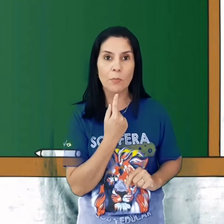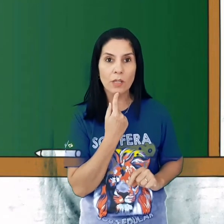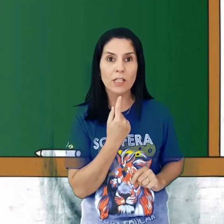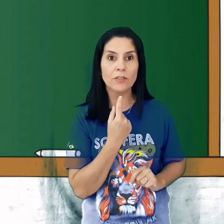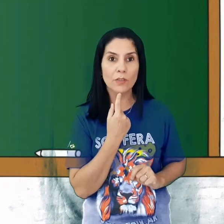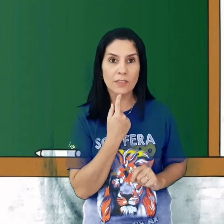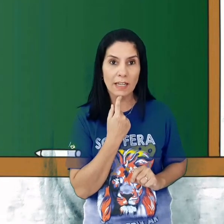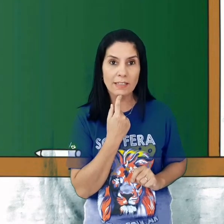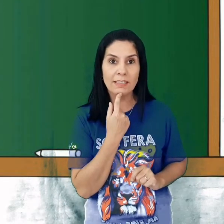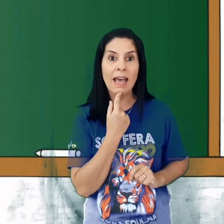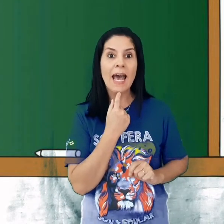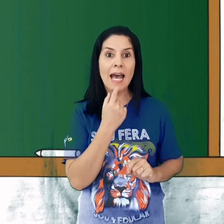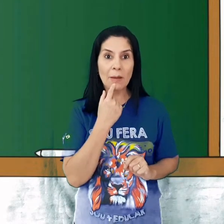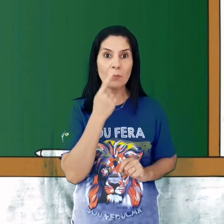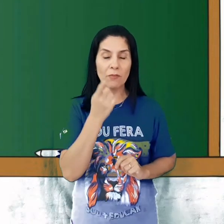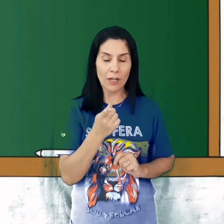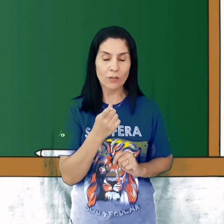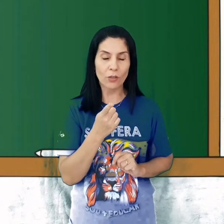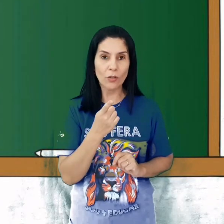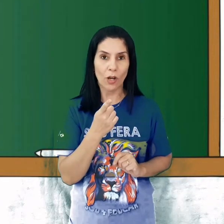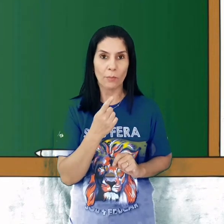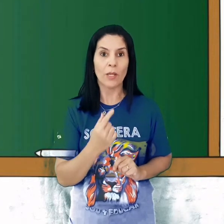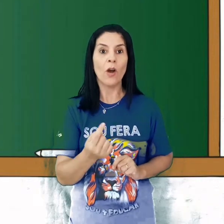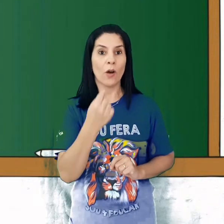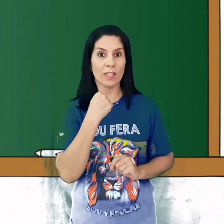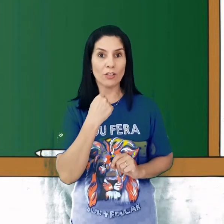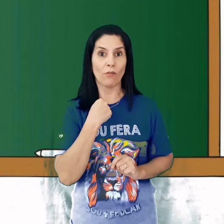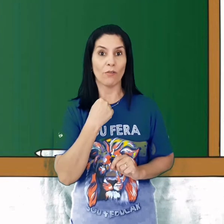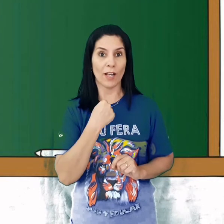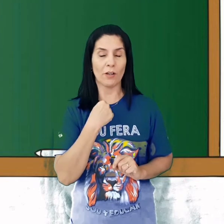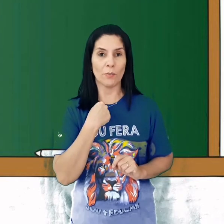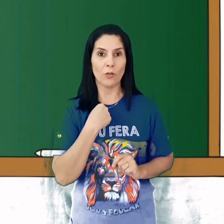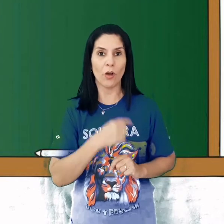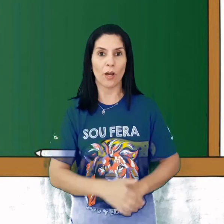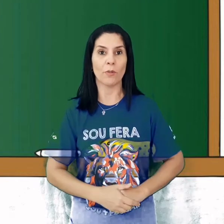boquinha de vocês abre para falar o seu nome. Olha só, vou falar o meu nome.